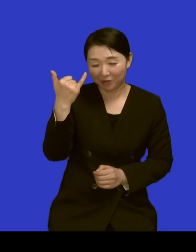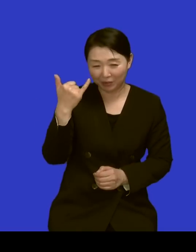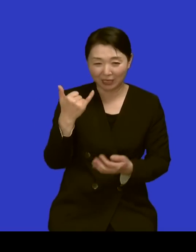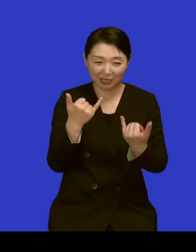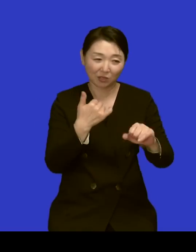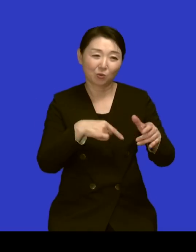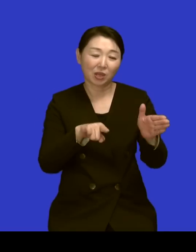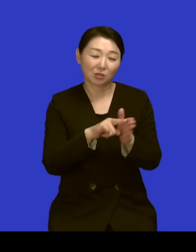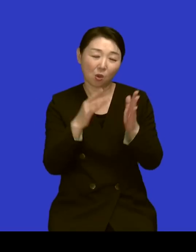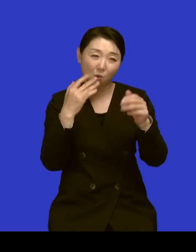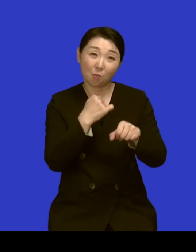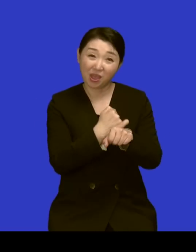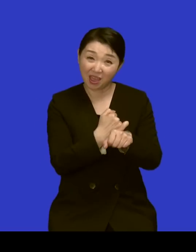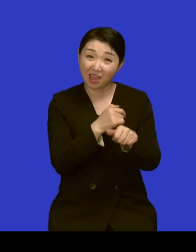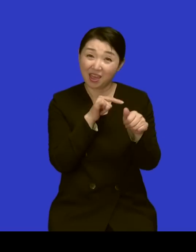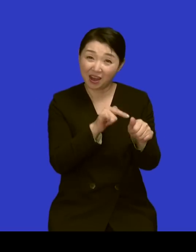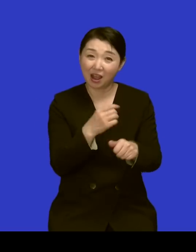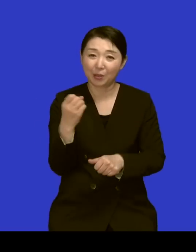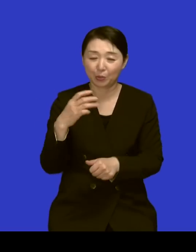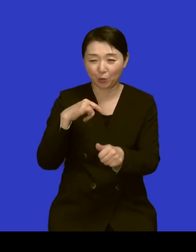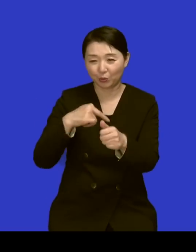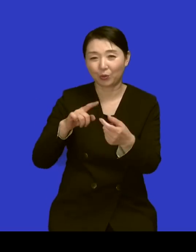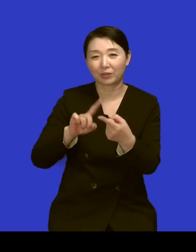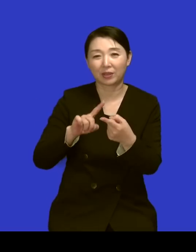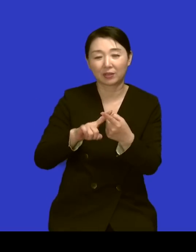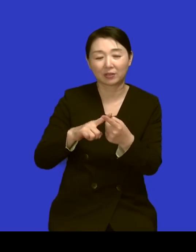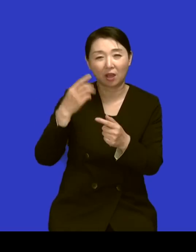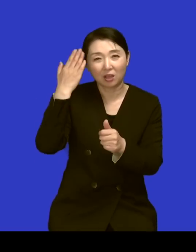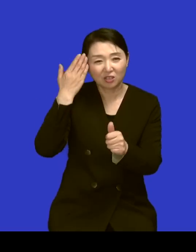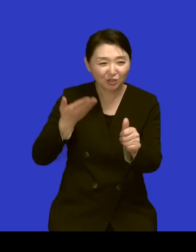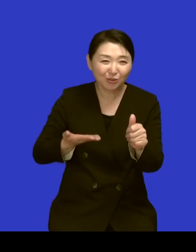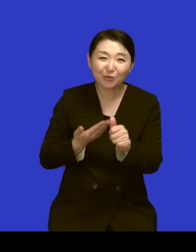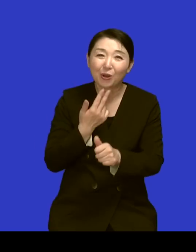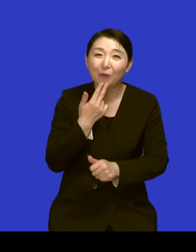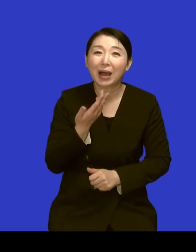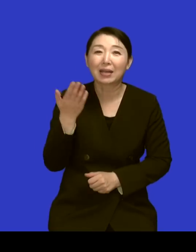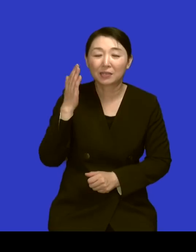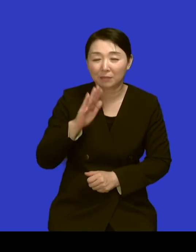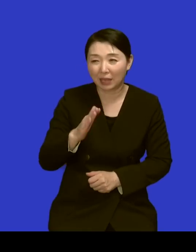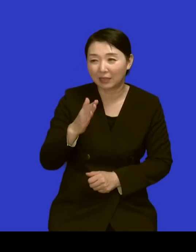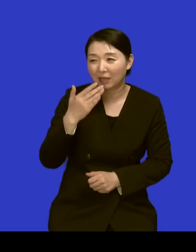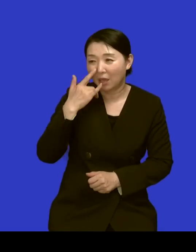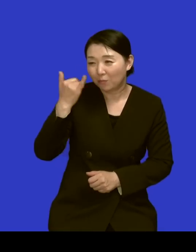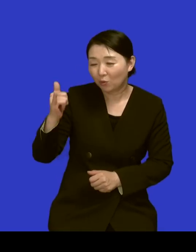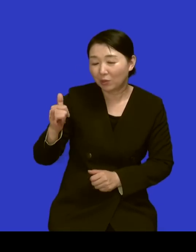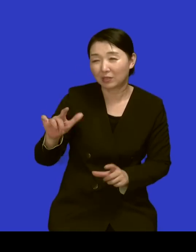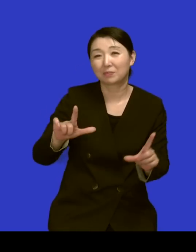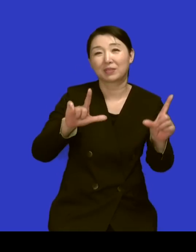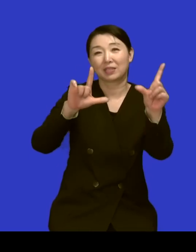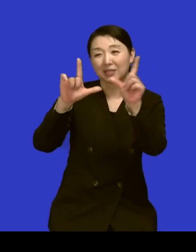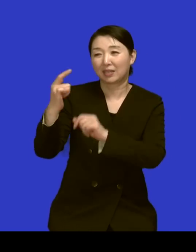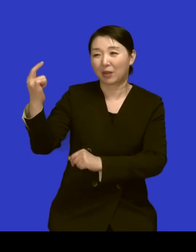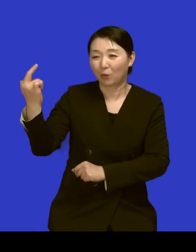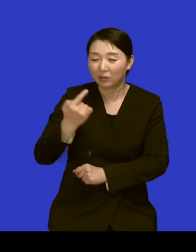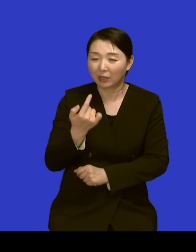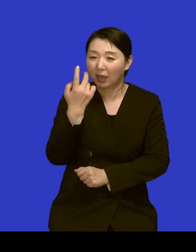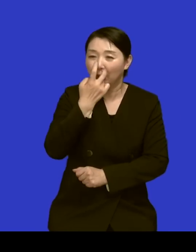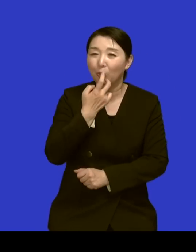공부하라라든가 어떤 교육에 대해서 지식을 주지 않으셨지만 당신들이 살아오시면서 돌보았던 그 땅 끝에 어떻게 보면 이